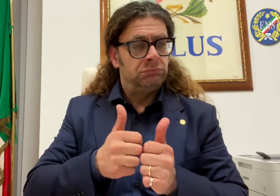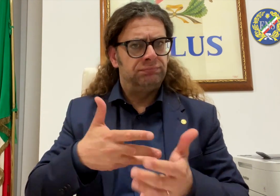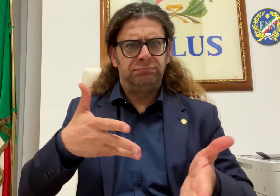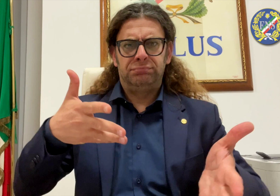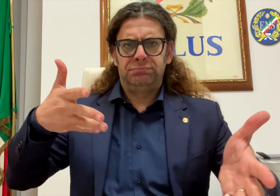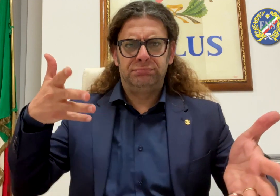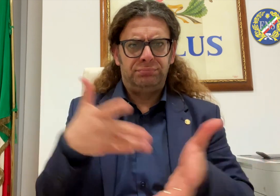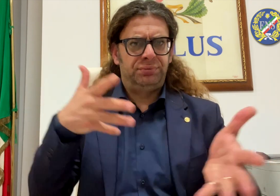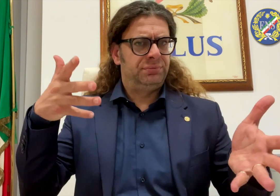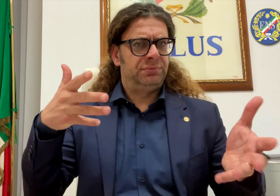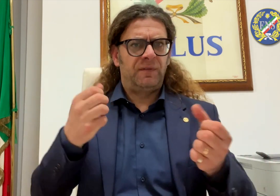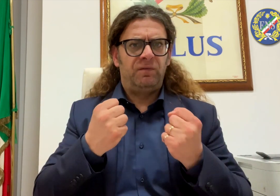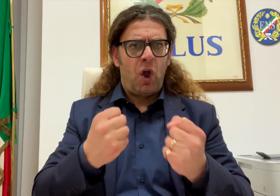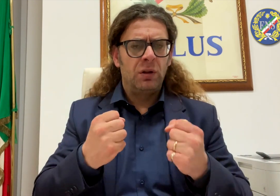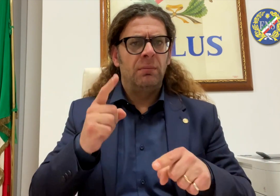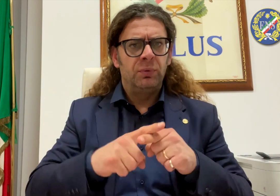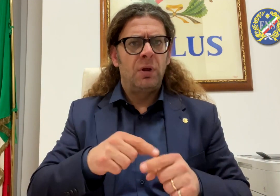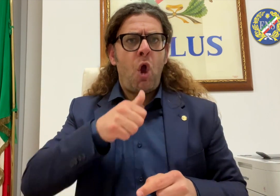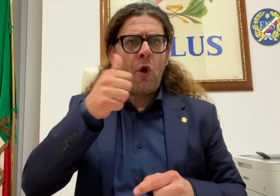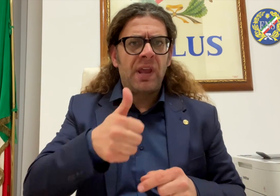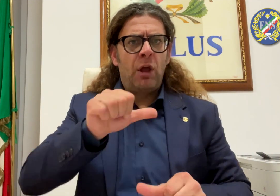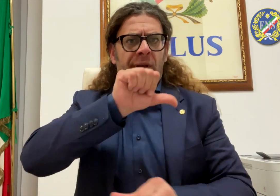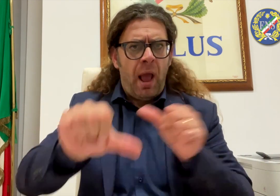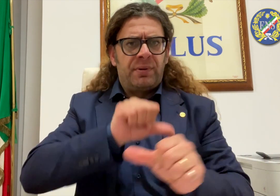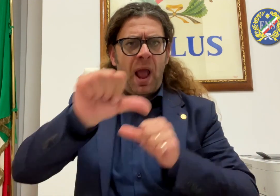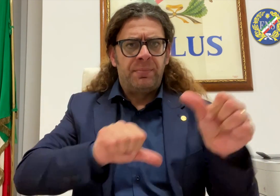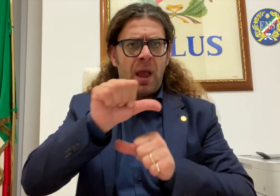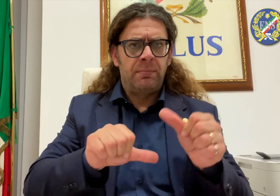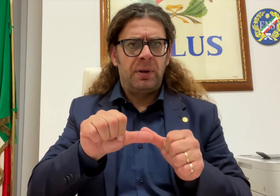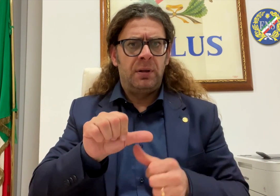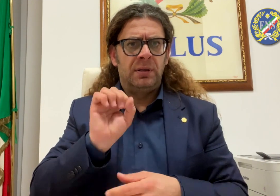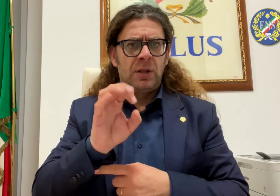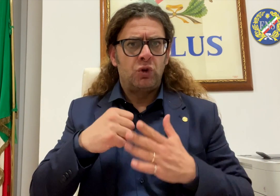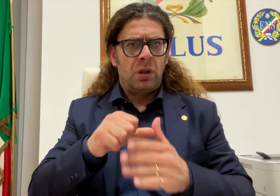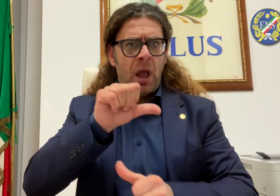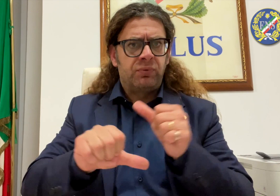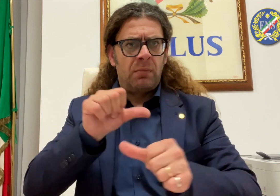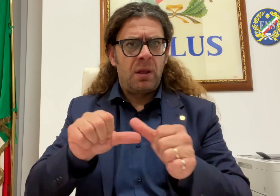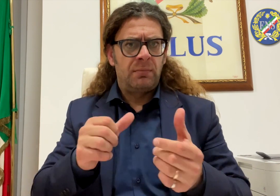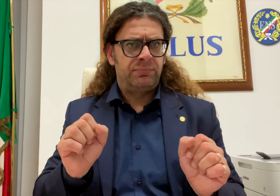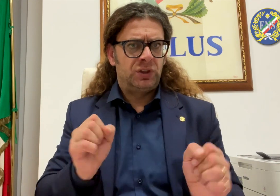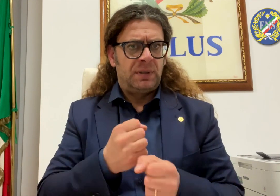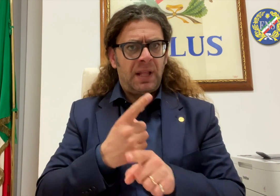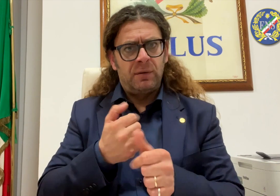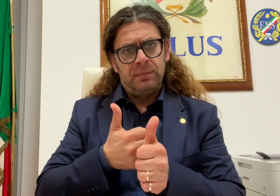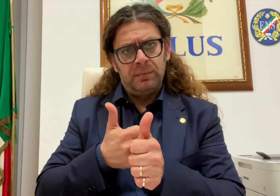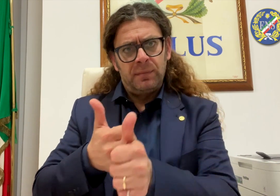mese di giugno prossimi. Seguiremo la faccenda. Nei giorni scorsi si è tenuto anche un incontro con il MIM,